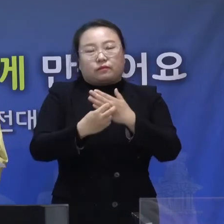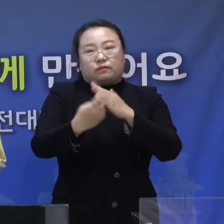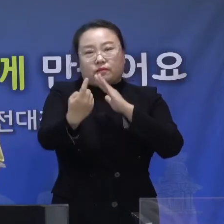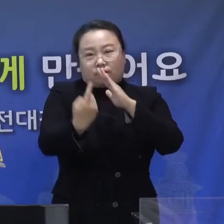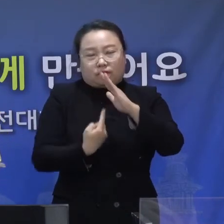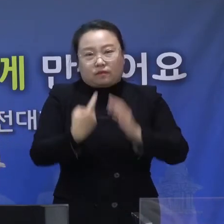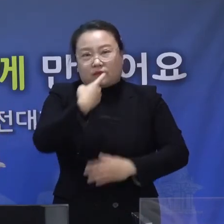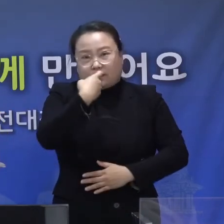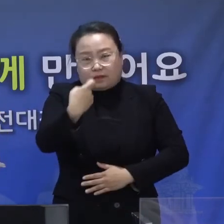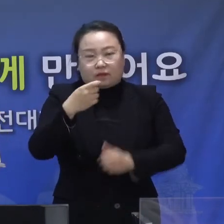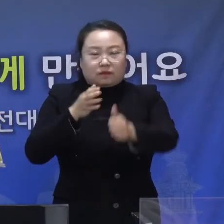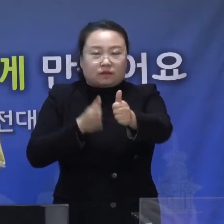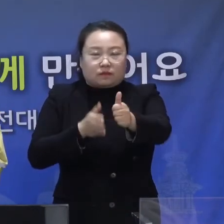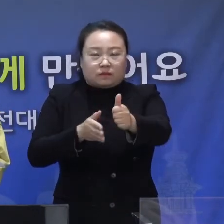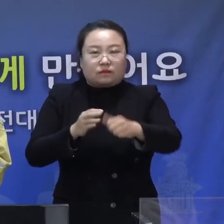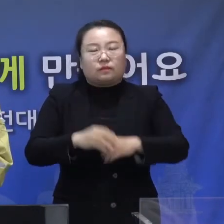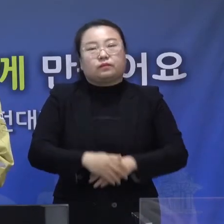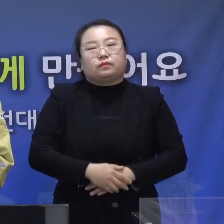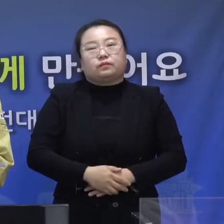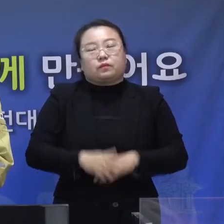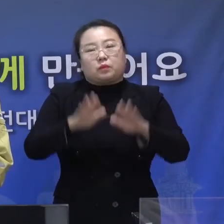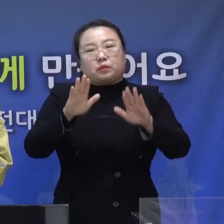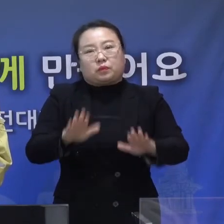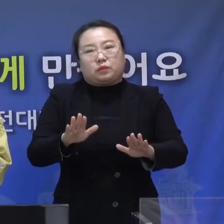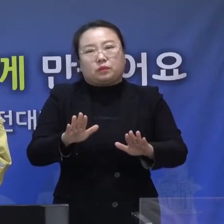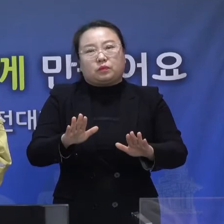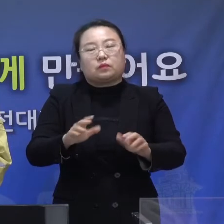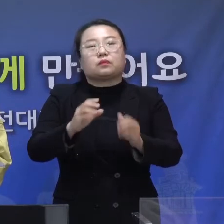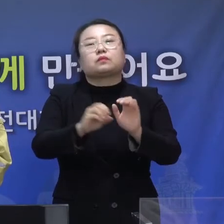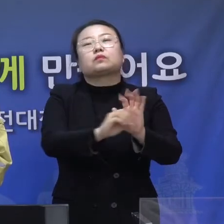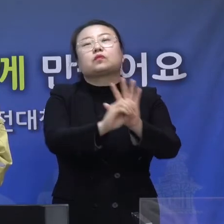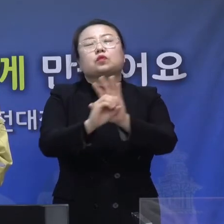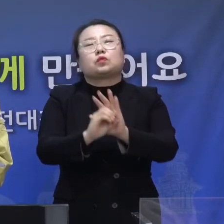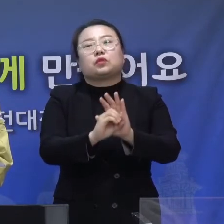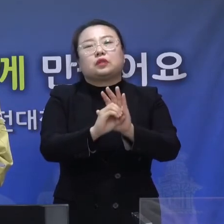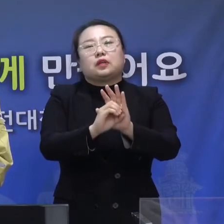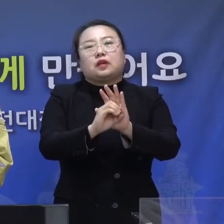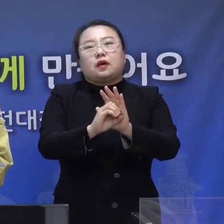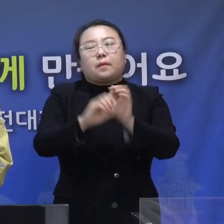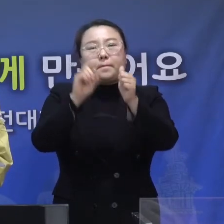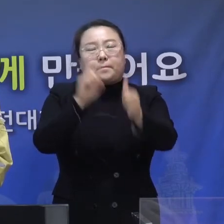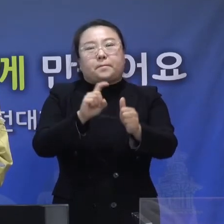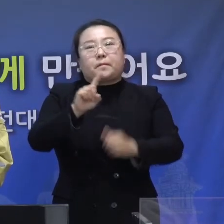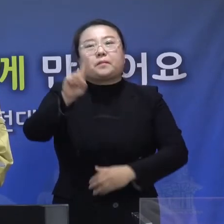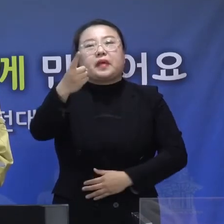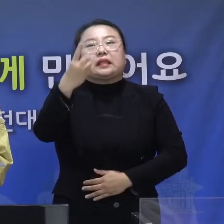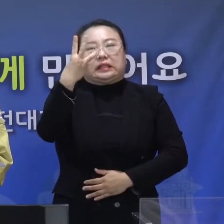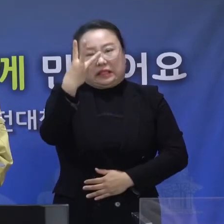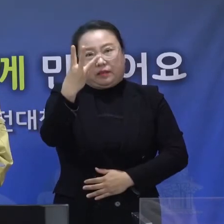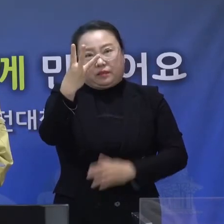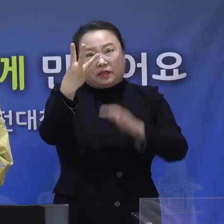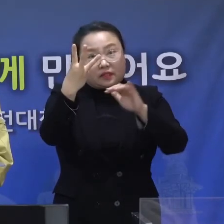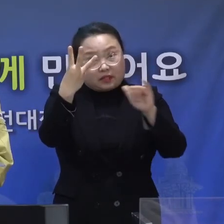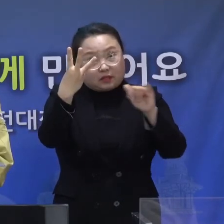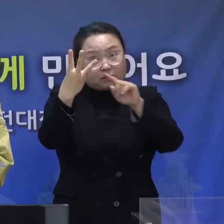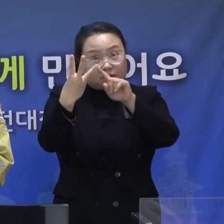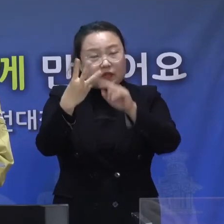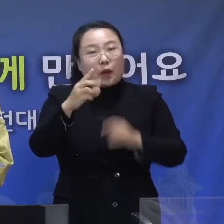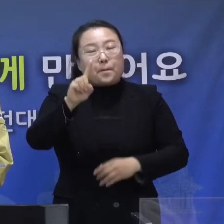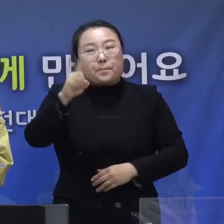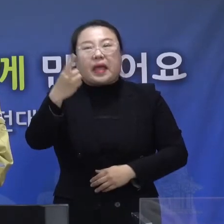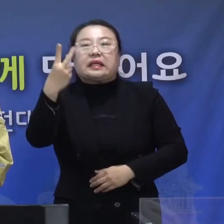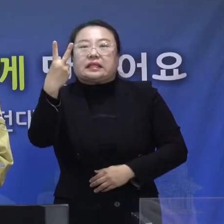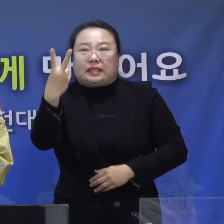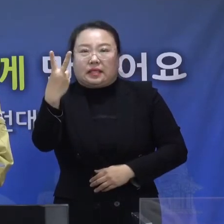받으시기 바랍니다. 오늘 확진 판정을 받은 103번, 104번 확진자는 102번 확진자의